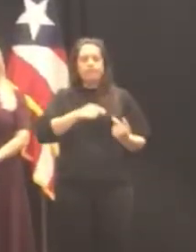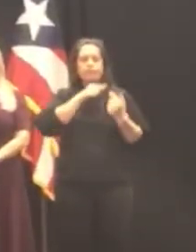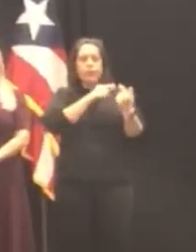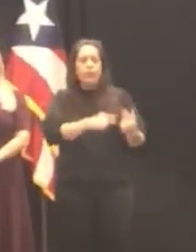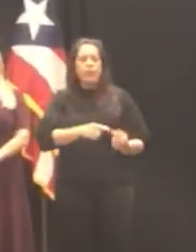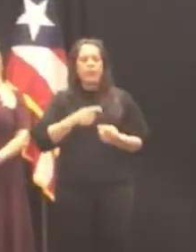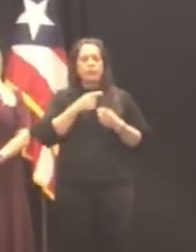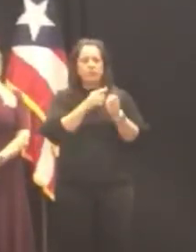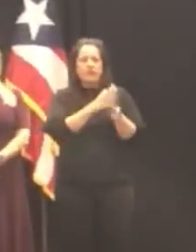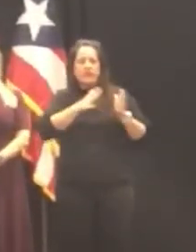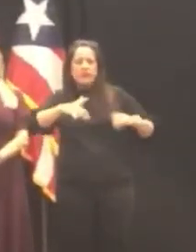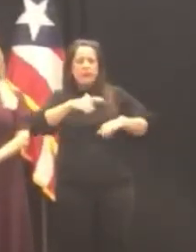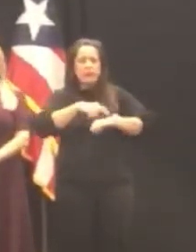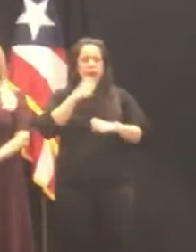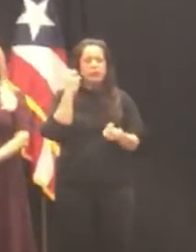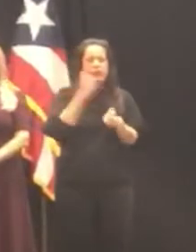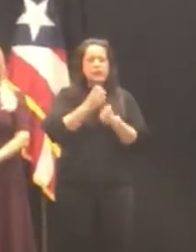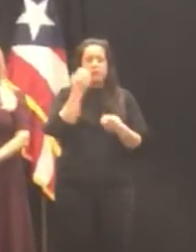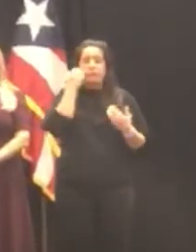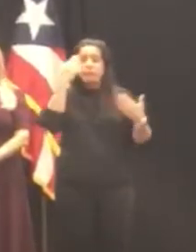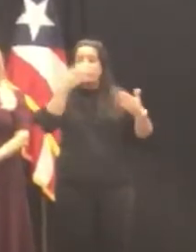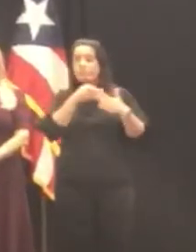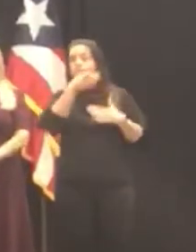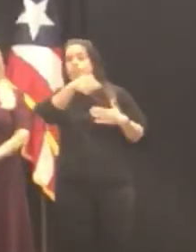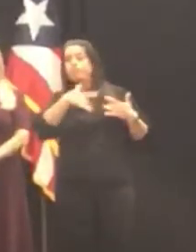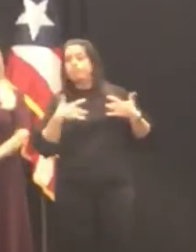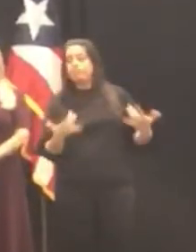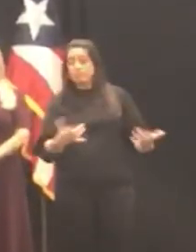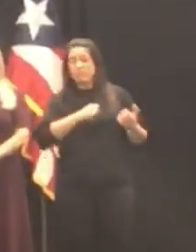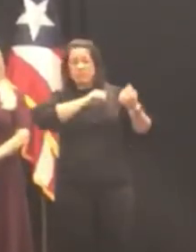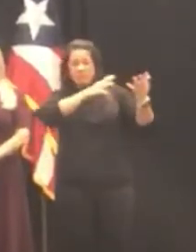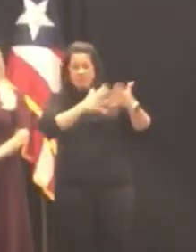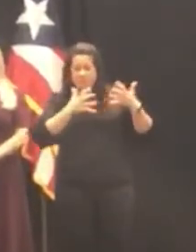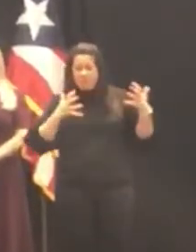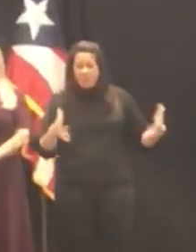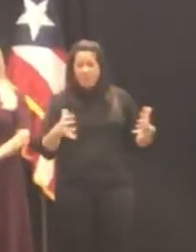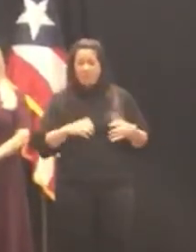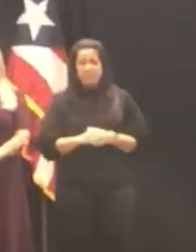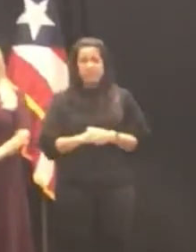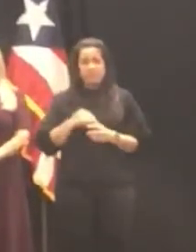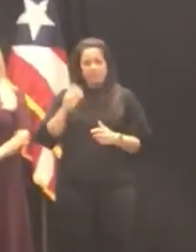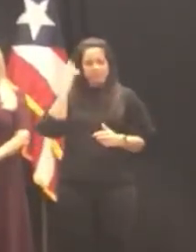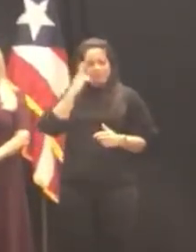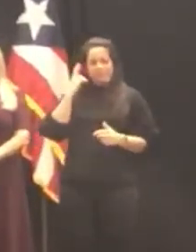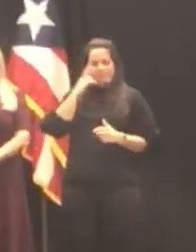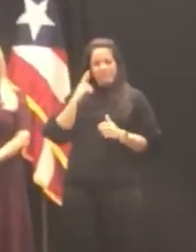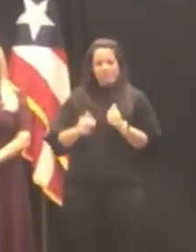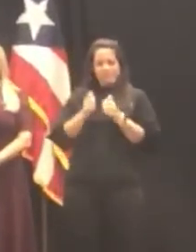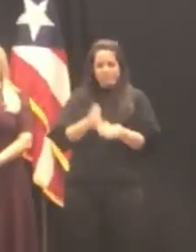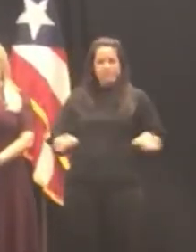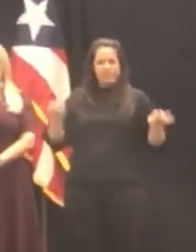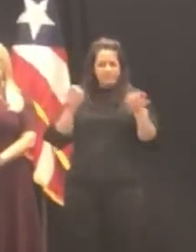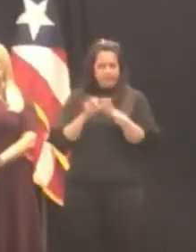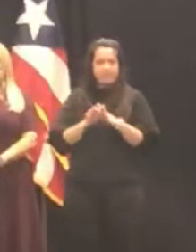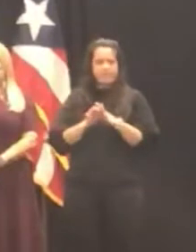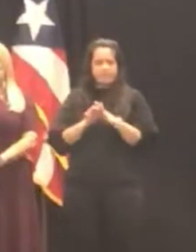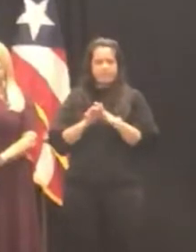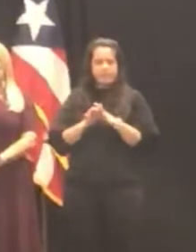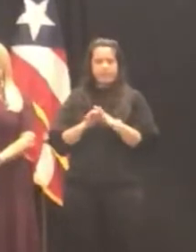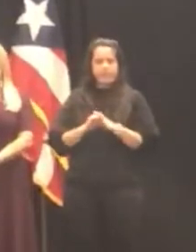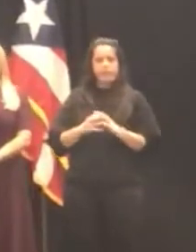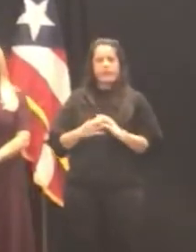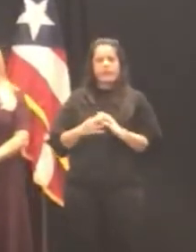difíciles y de grandes incertidumbres y retos es por eso que hoy más que nunca y con